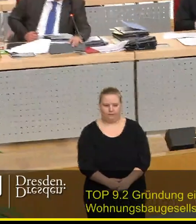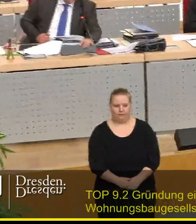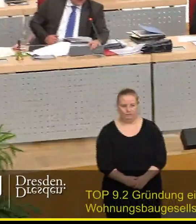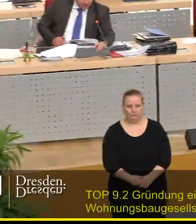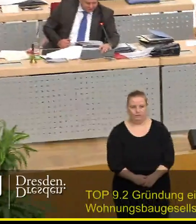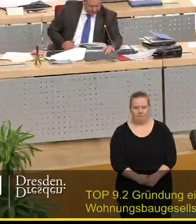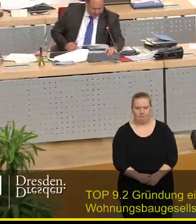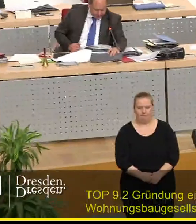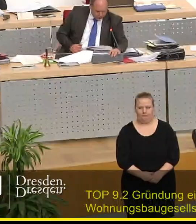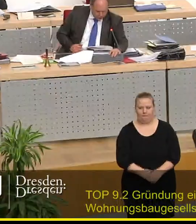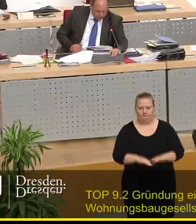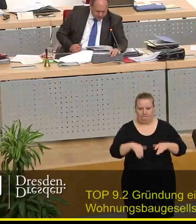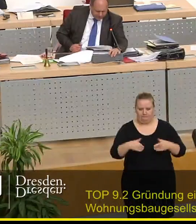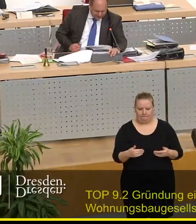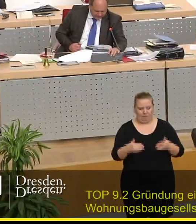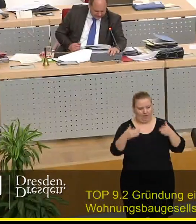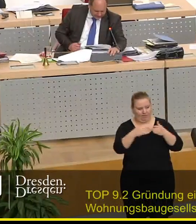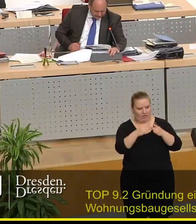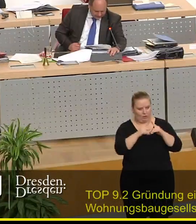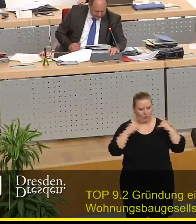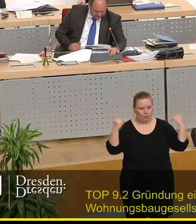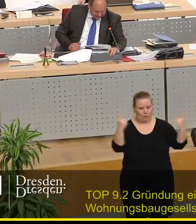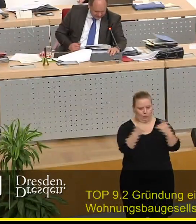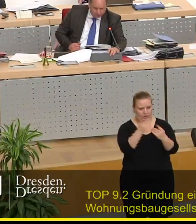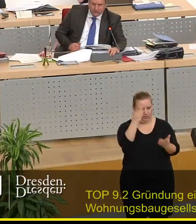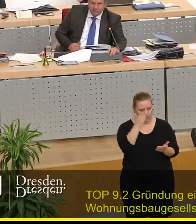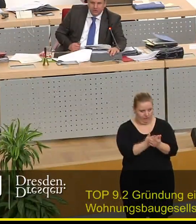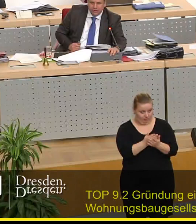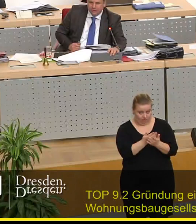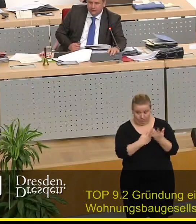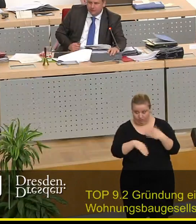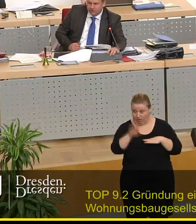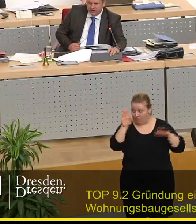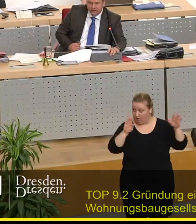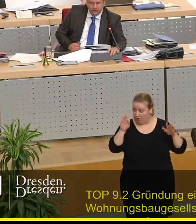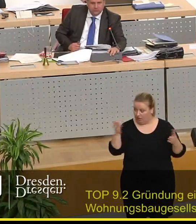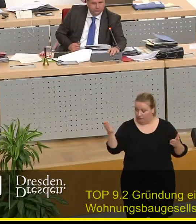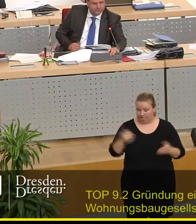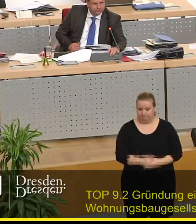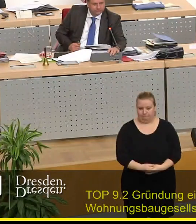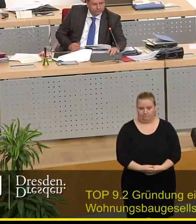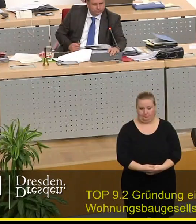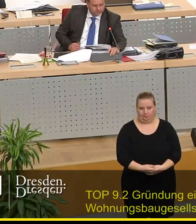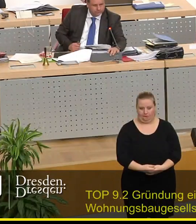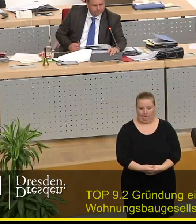So, damit ist die Fraktionsrunde beendet. Weitere Wortmeldungen, Herr Krien und dann Herr Zersen.